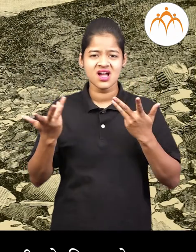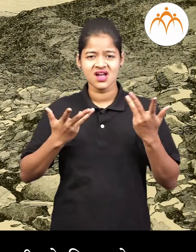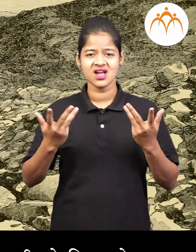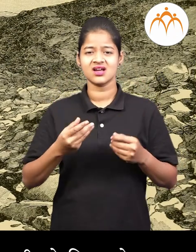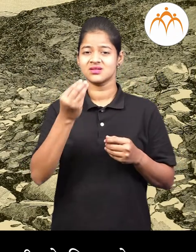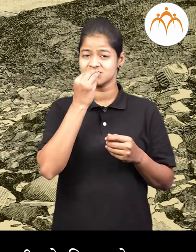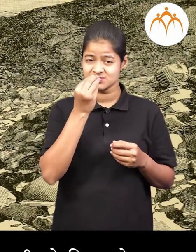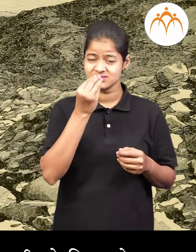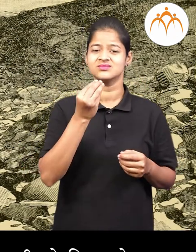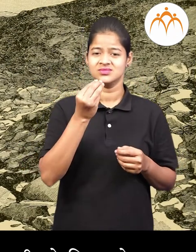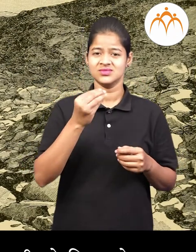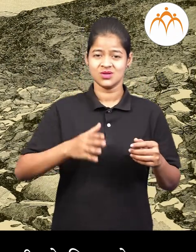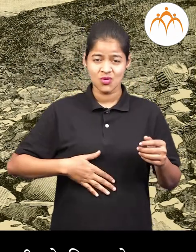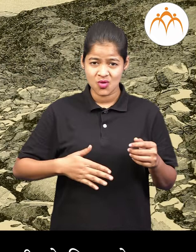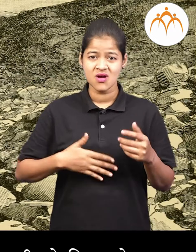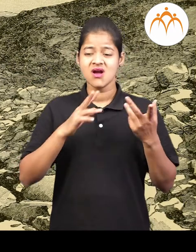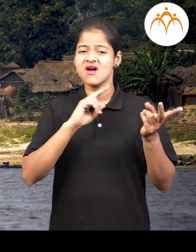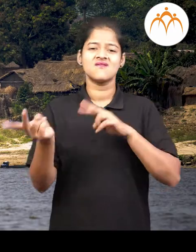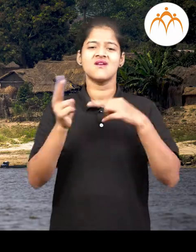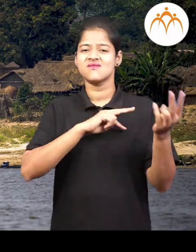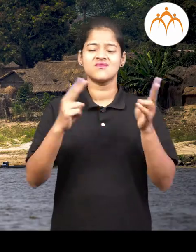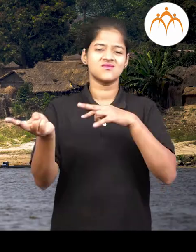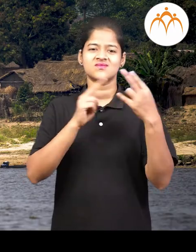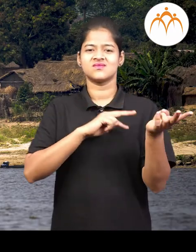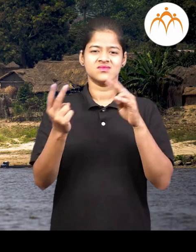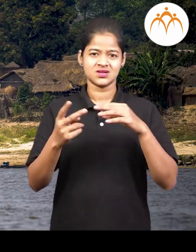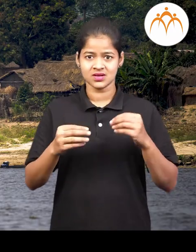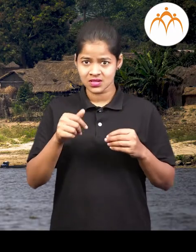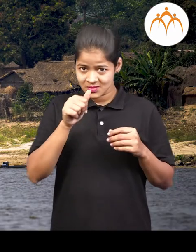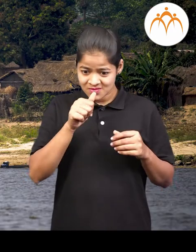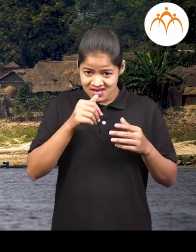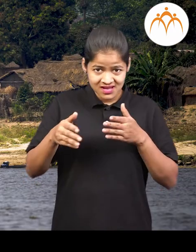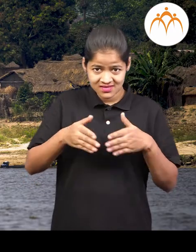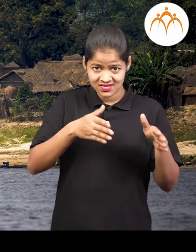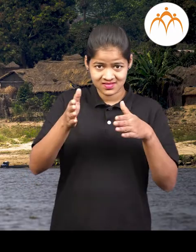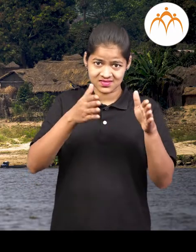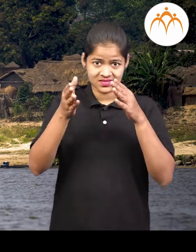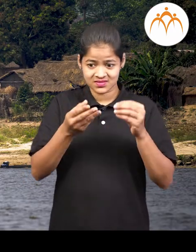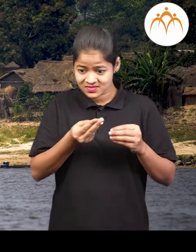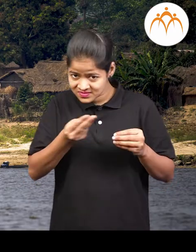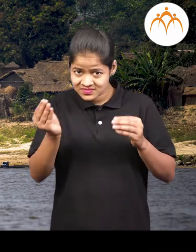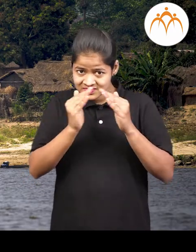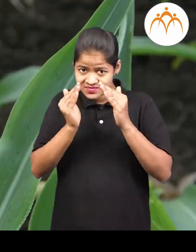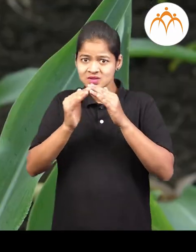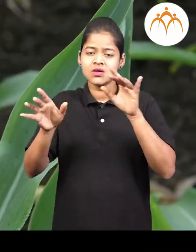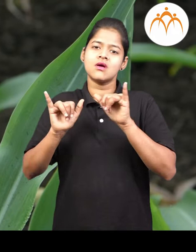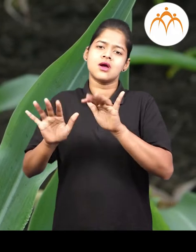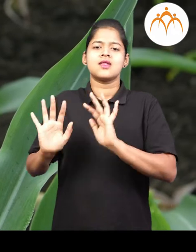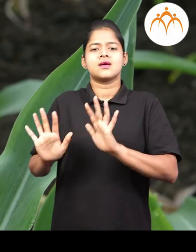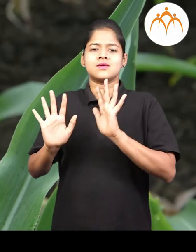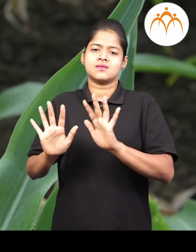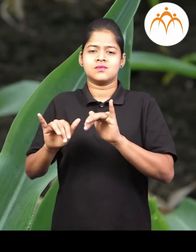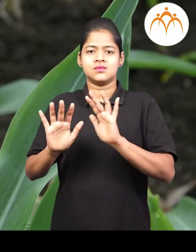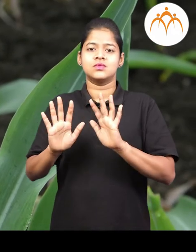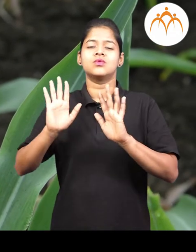कड़ून दुसरी कड़े फिरत होता नदीचा किनार्या वर तो वस्ती करून राहू लागला पुढे